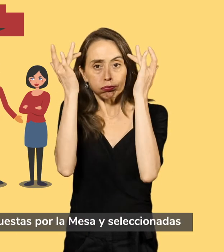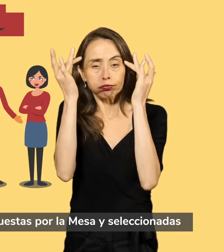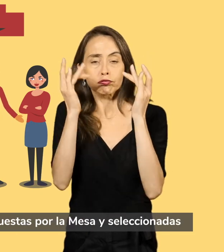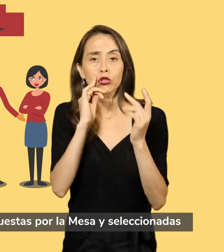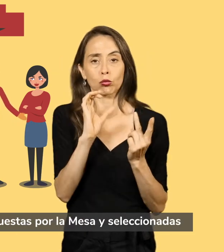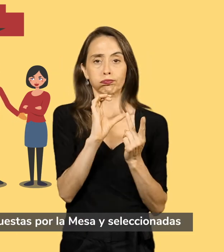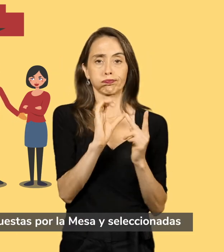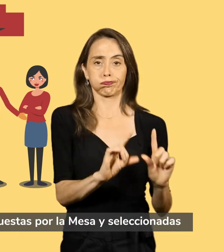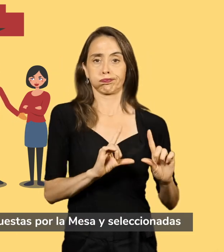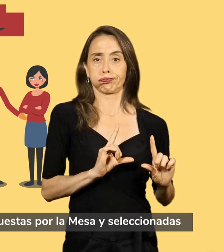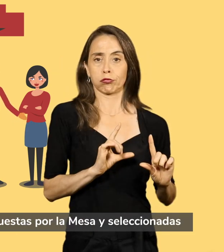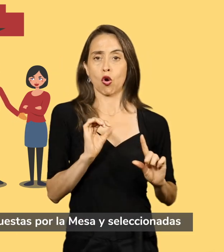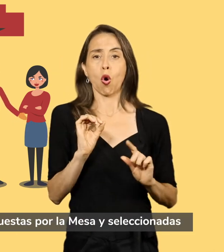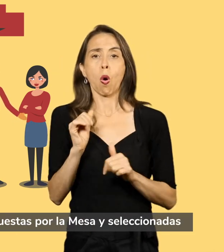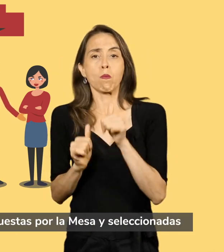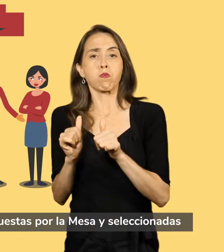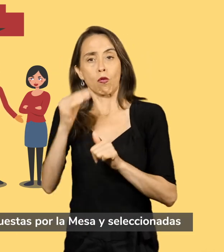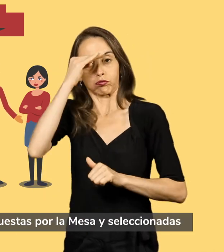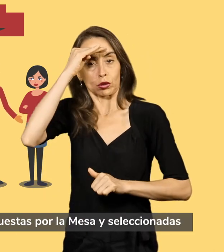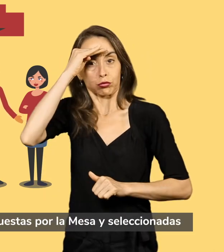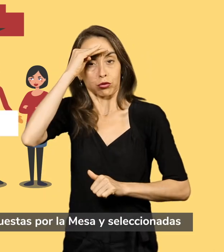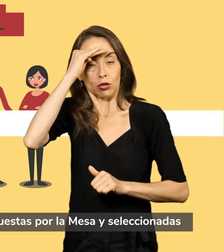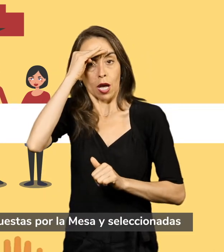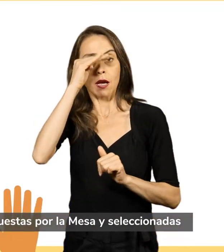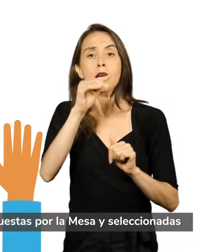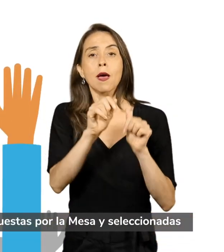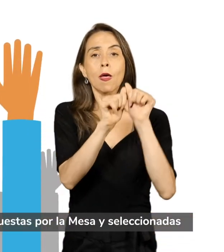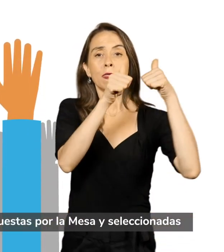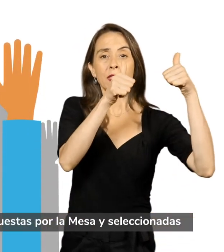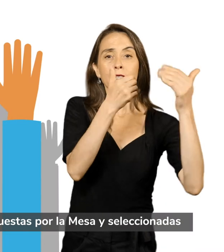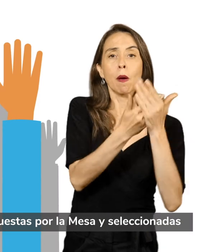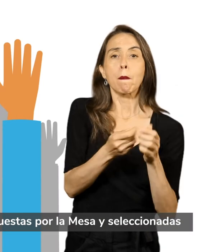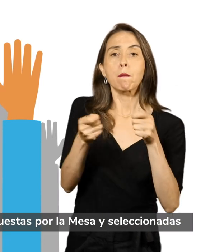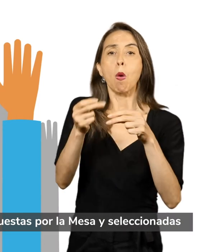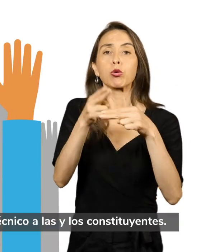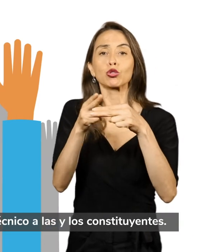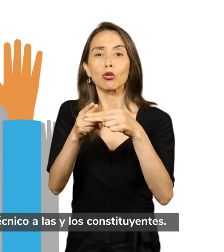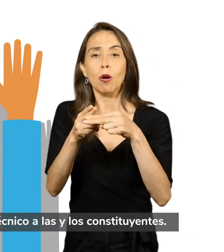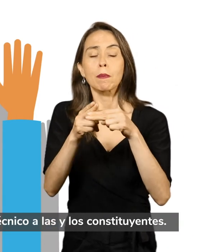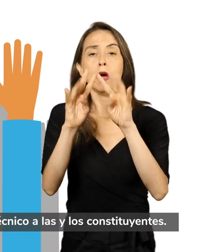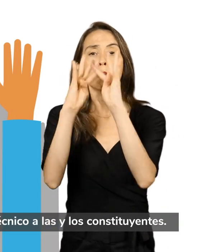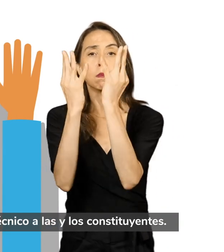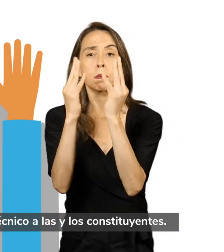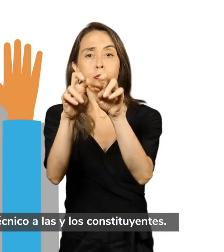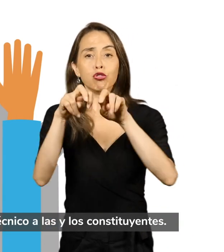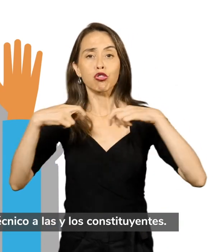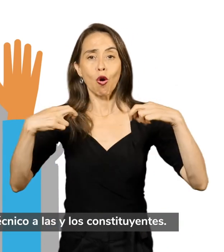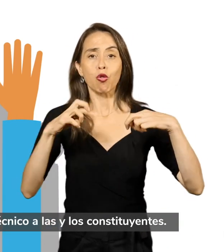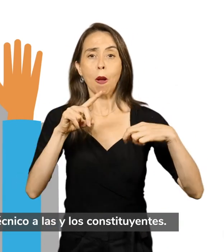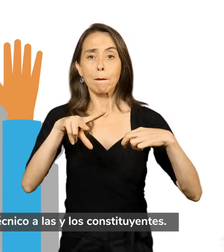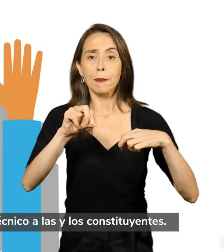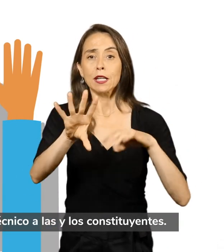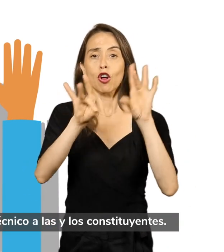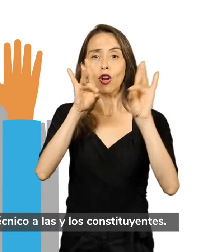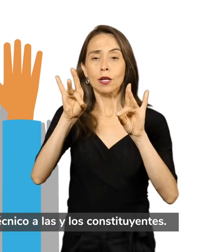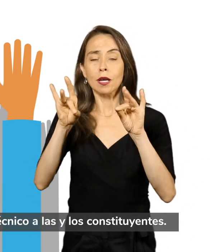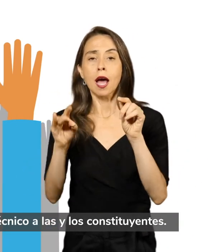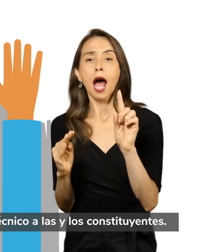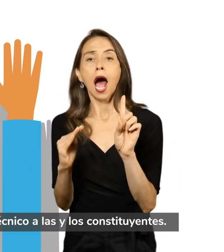profesionalmente, que fueron propuestas por la Mesa y seleccionadas por el Pleno para prestar apoyo técnico a las y los constituyentes.